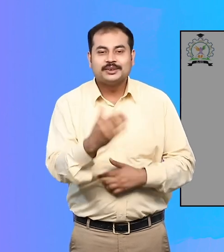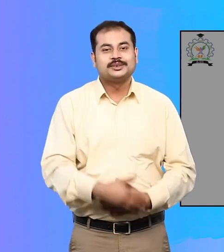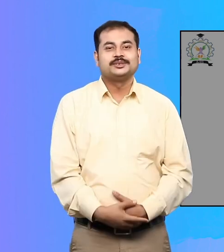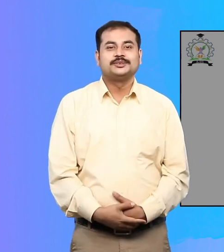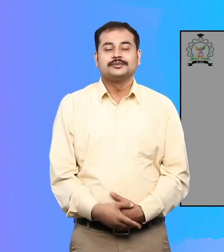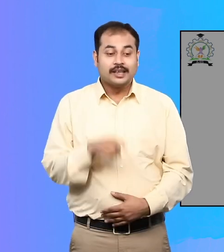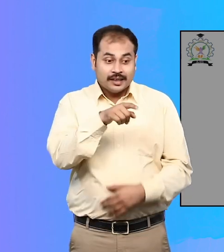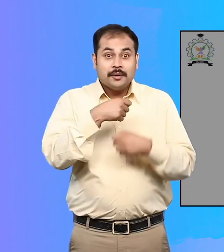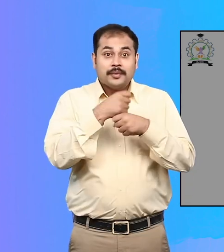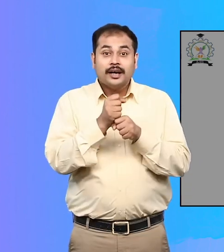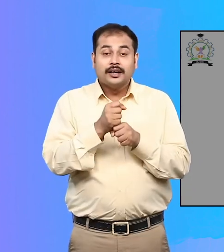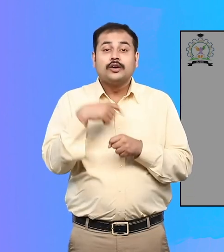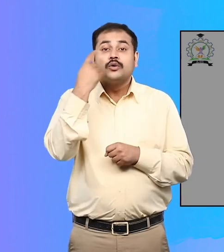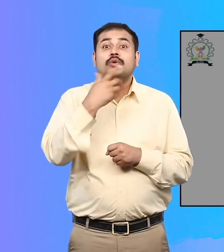वीडियो को देखने के लिए धन्यवाद